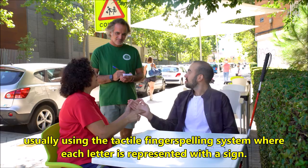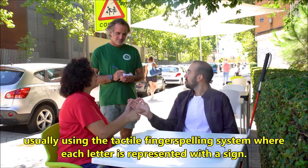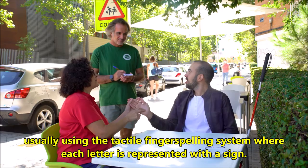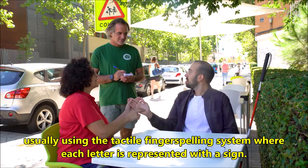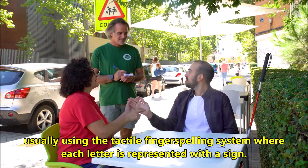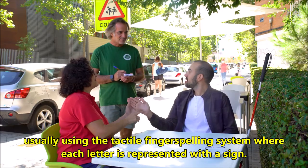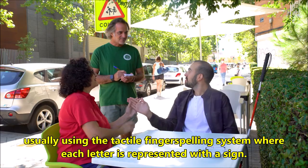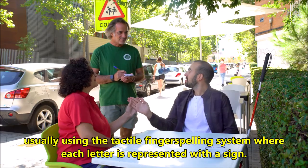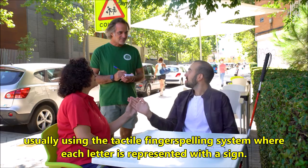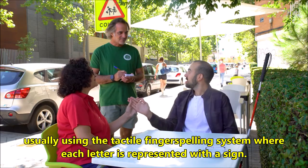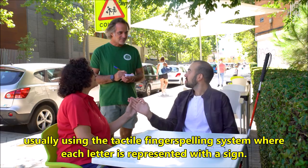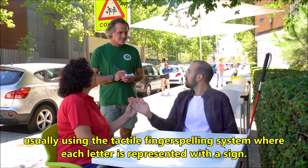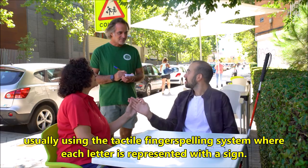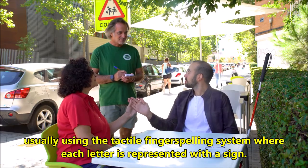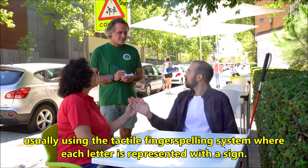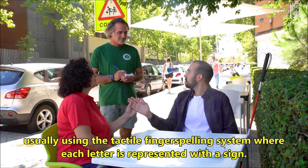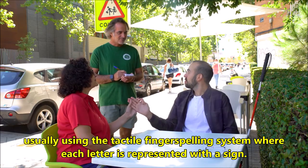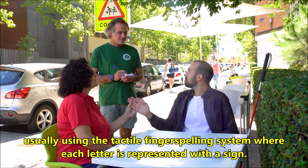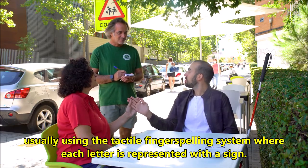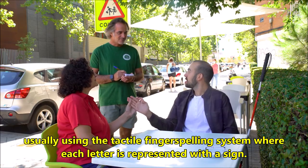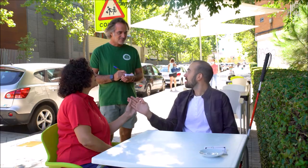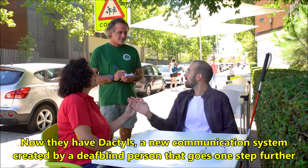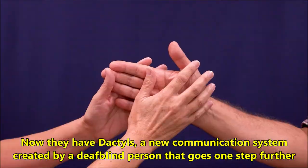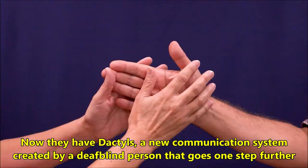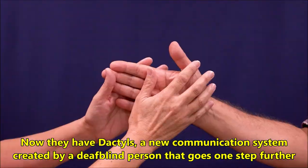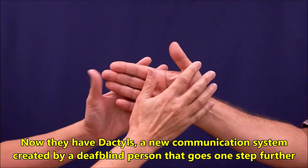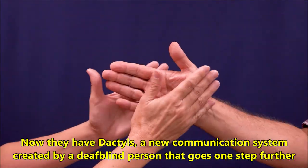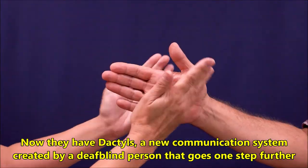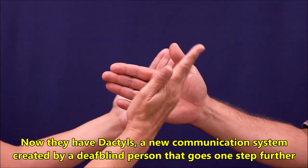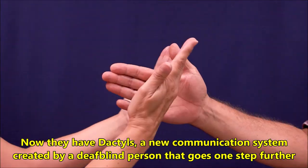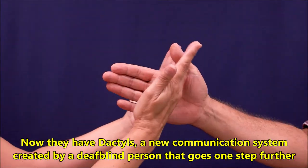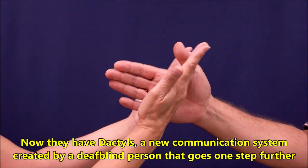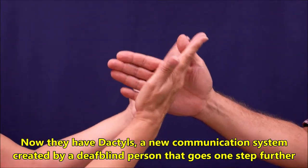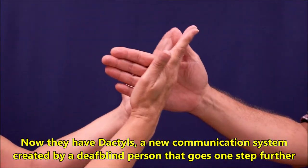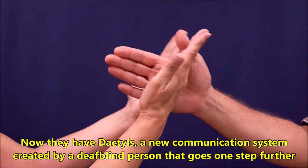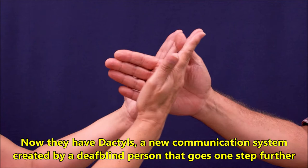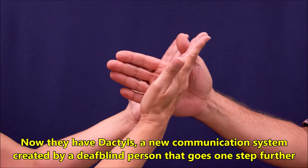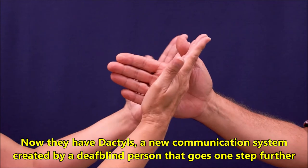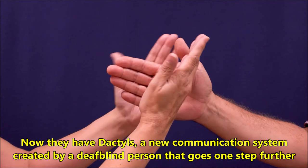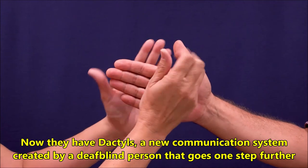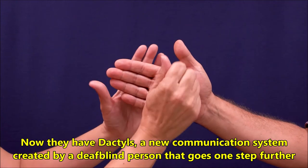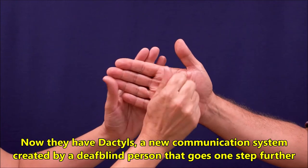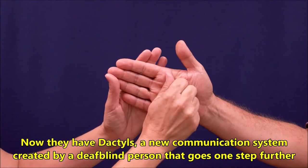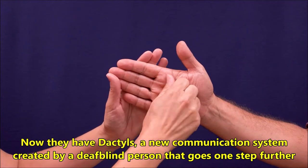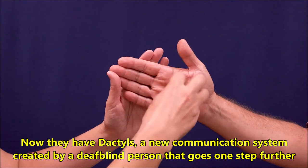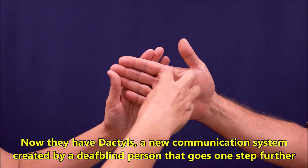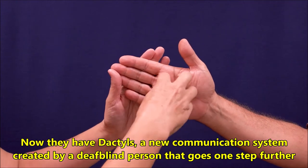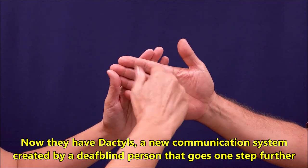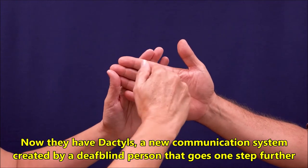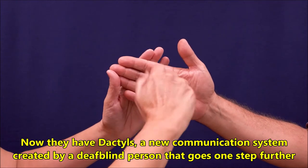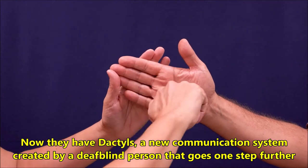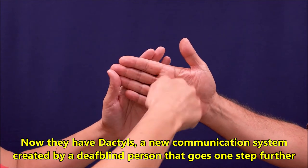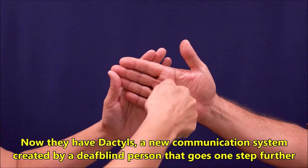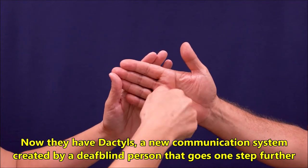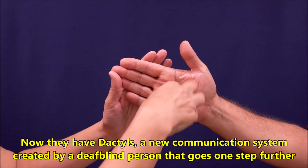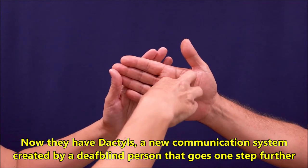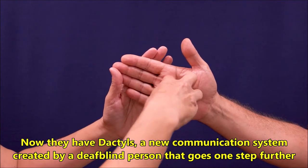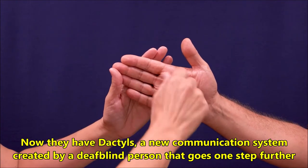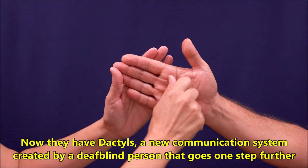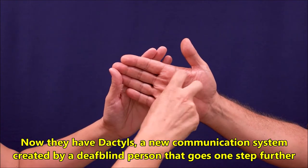el que cada letra es representada por un signo. Ahora nace Dactils, un nuevo sistema de comunicación creado por una persona con